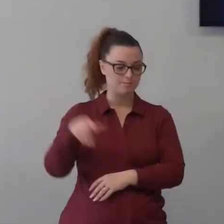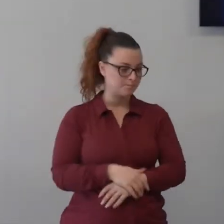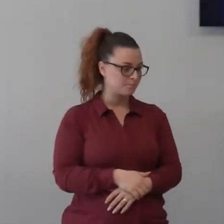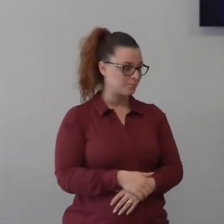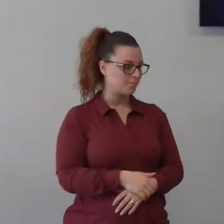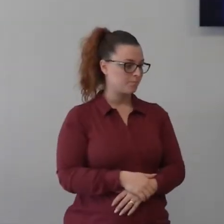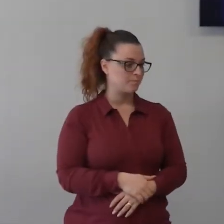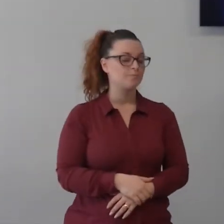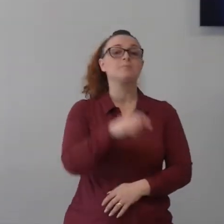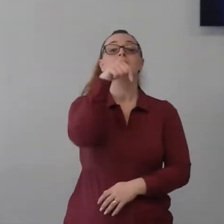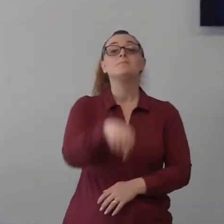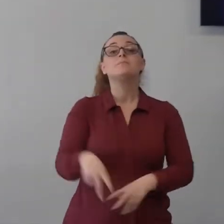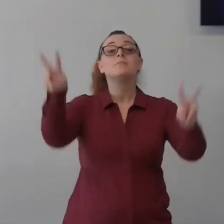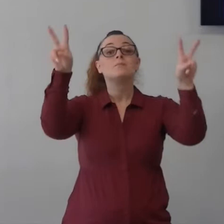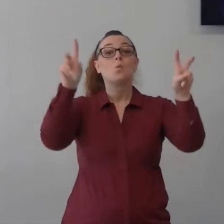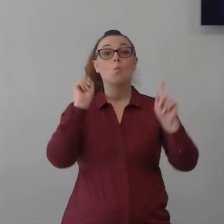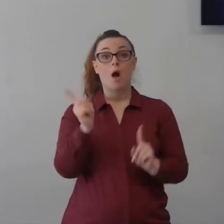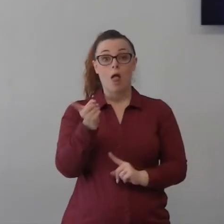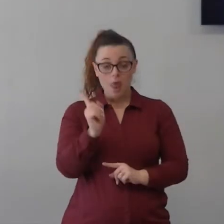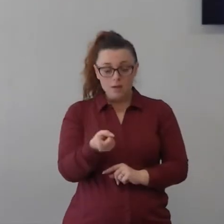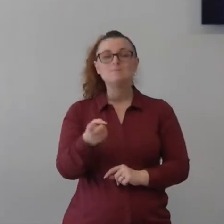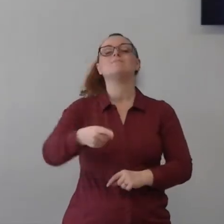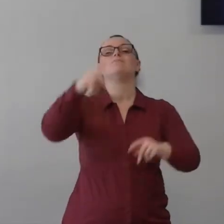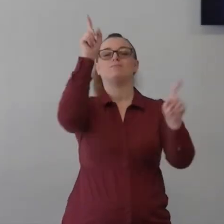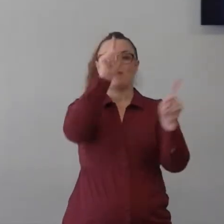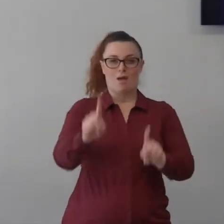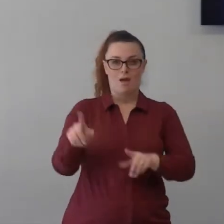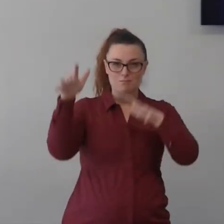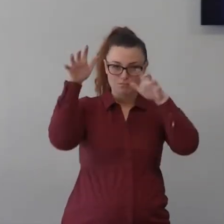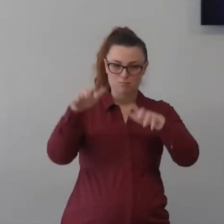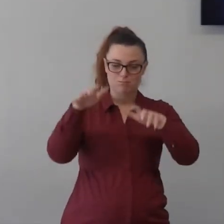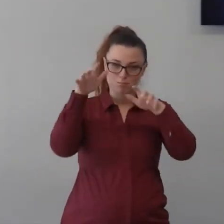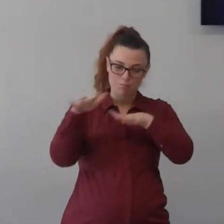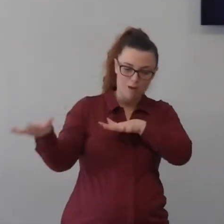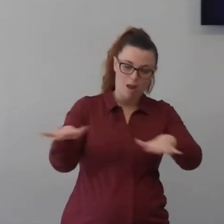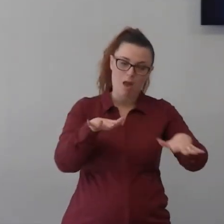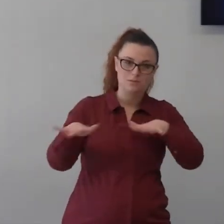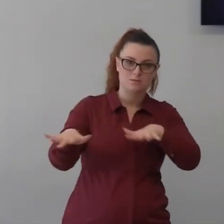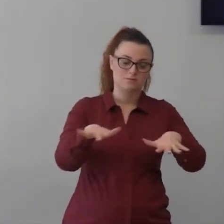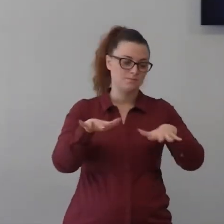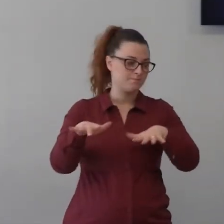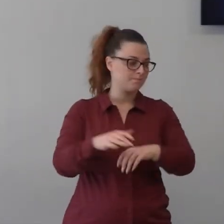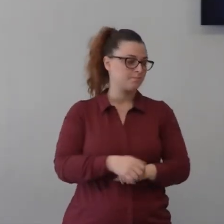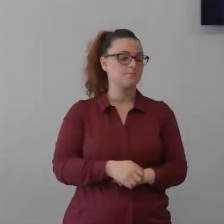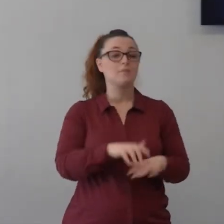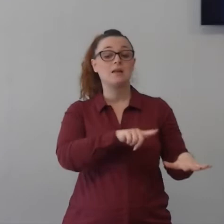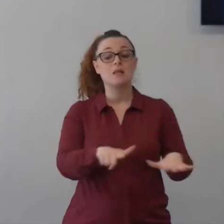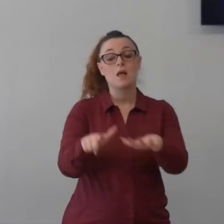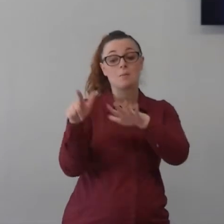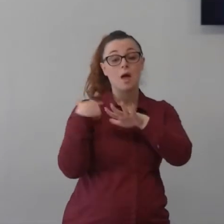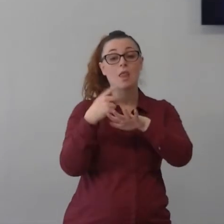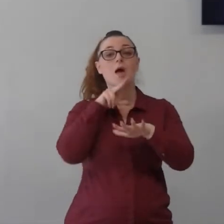parlando sempre di tempeste, abbiamo affrontato la settimana sforza una tempesta